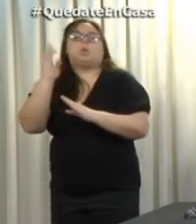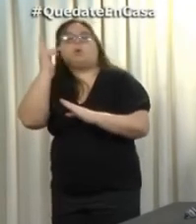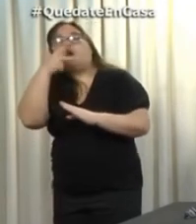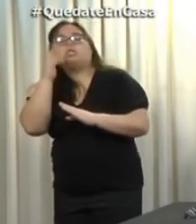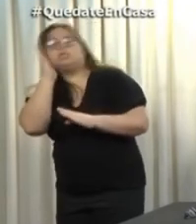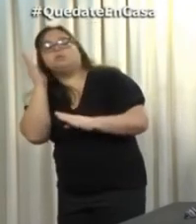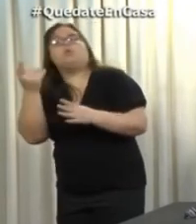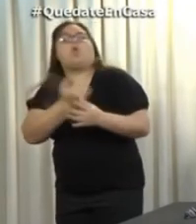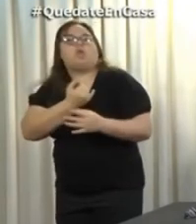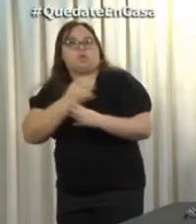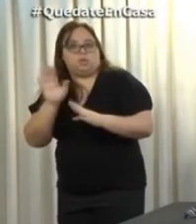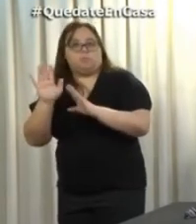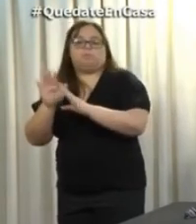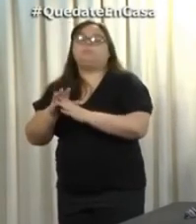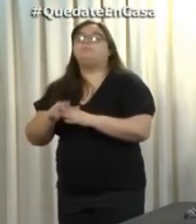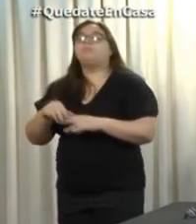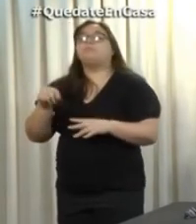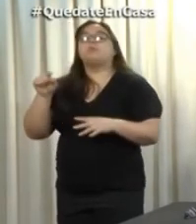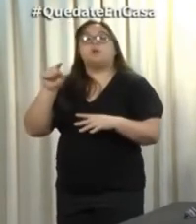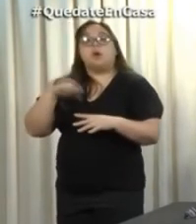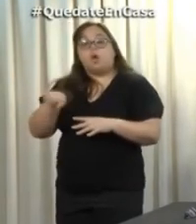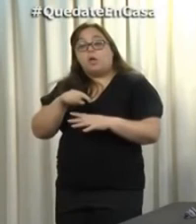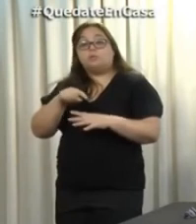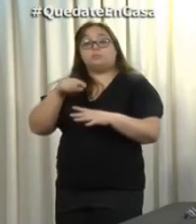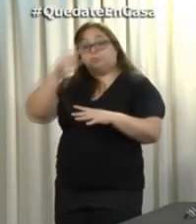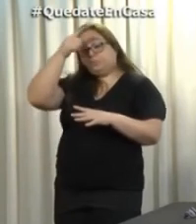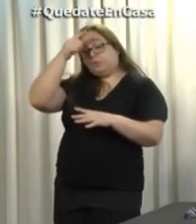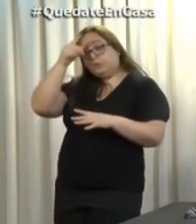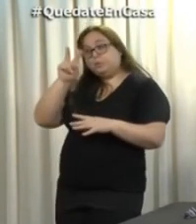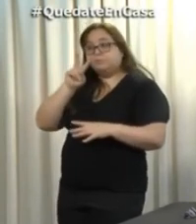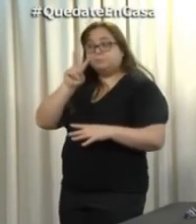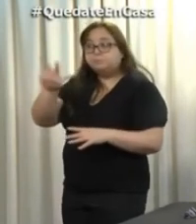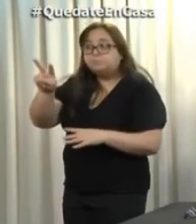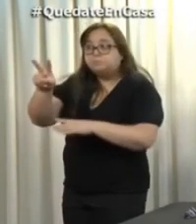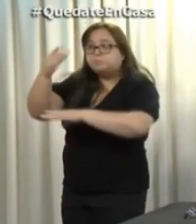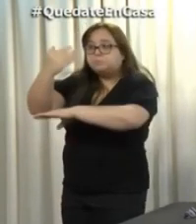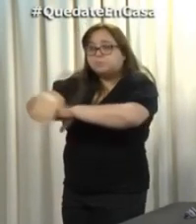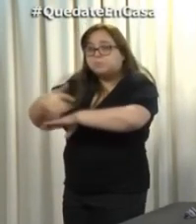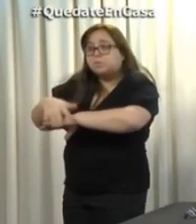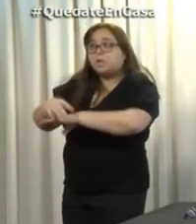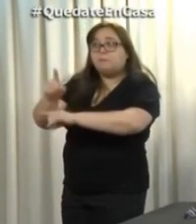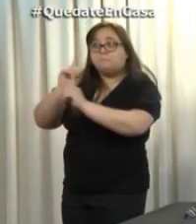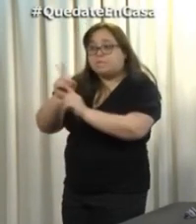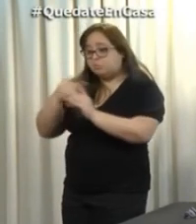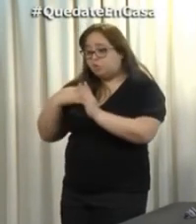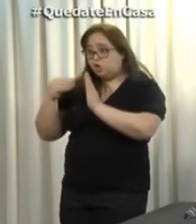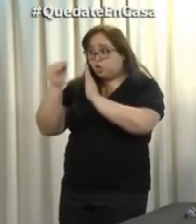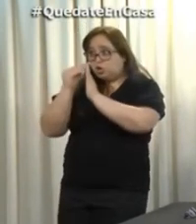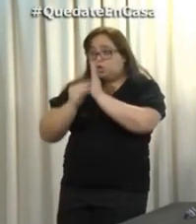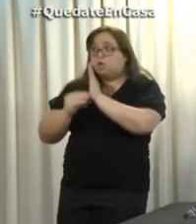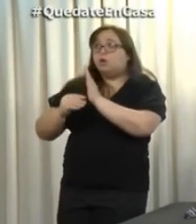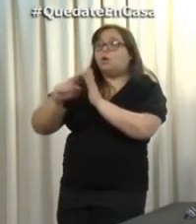se controla que el domicilio donde ellos declararon sea el que